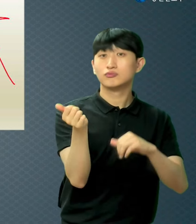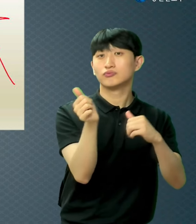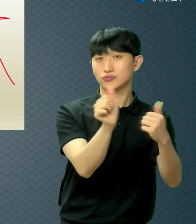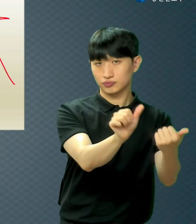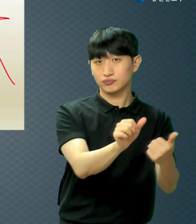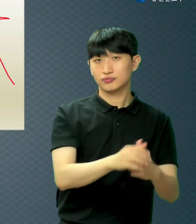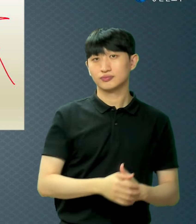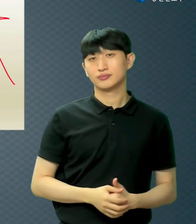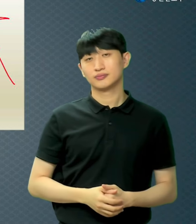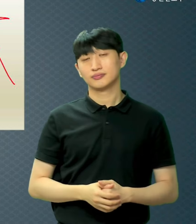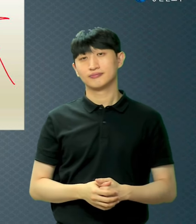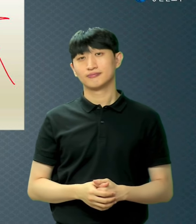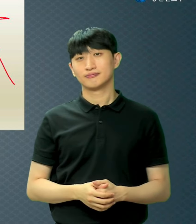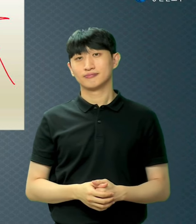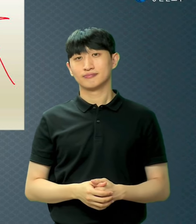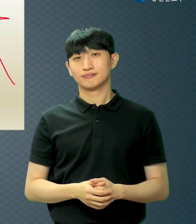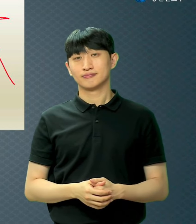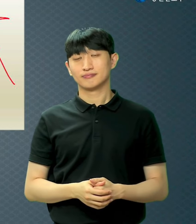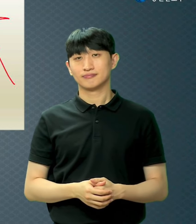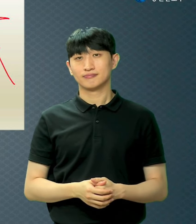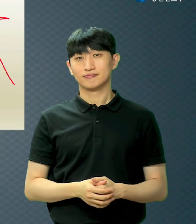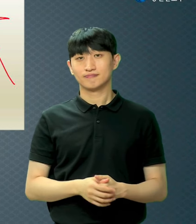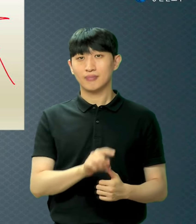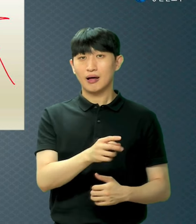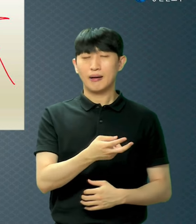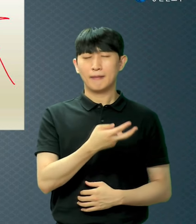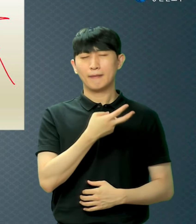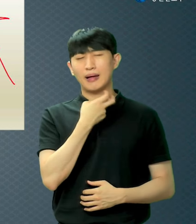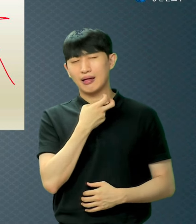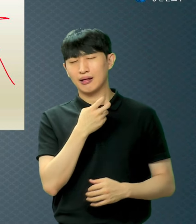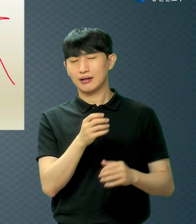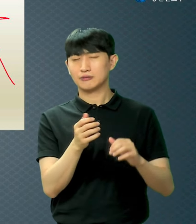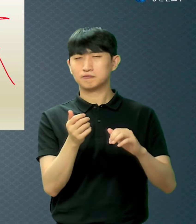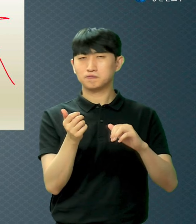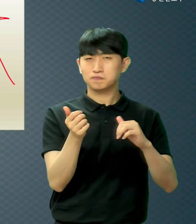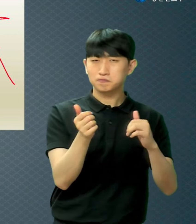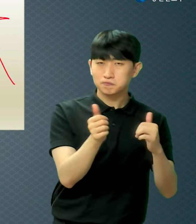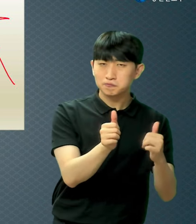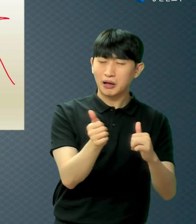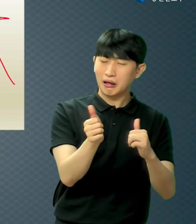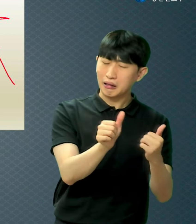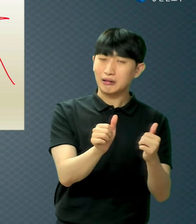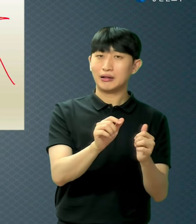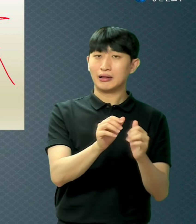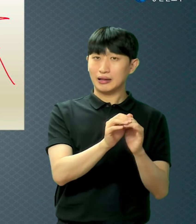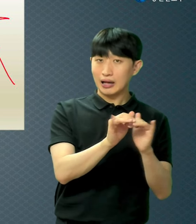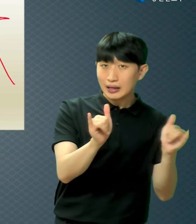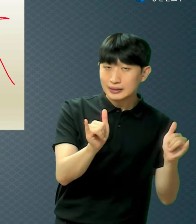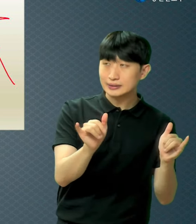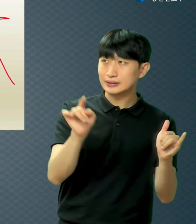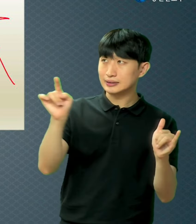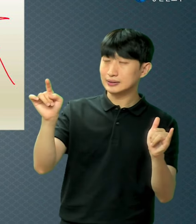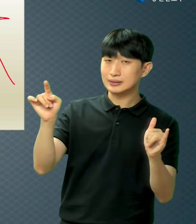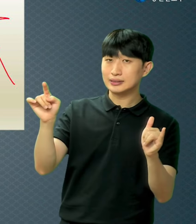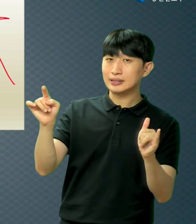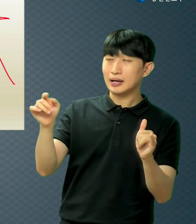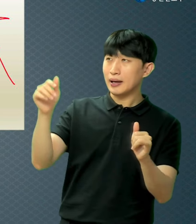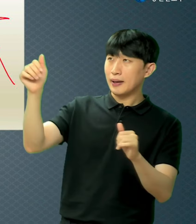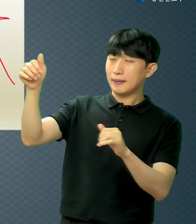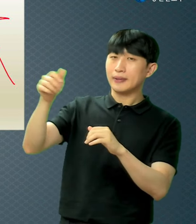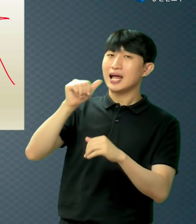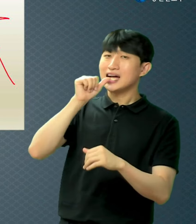뱀에게 물려서 죽어가는 그 사람은 노뱀 쳐다보고 살았지만 몇십 년 뒤에